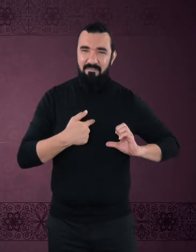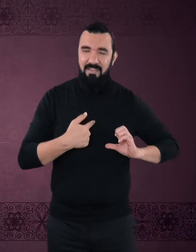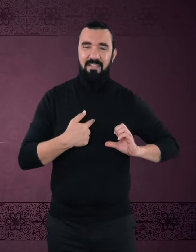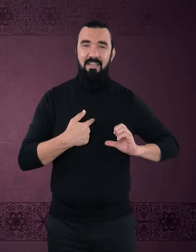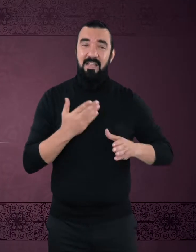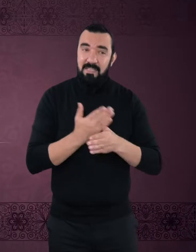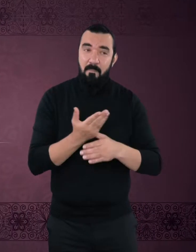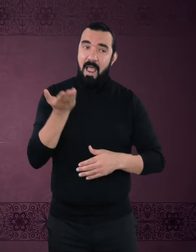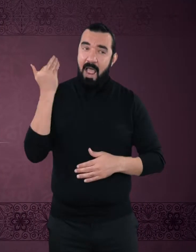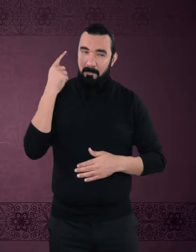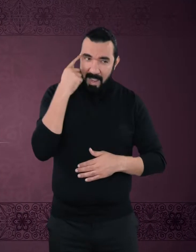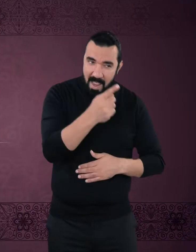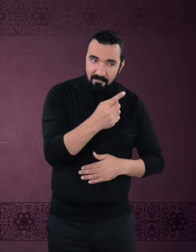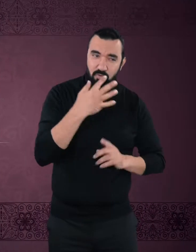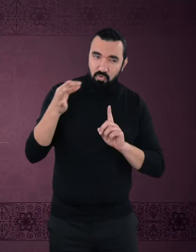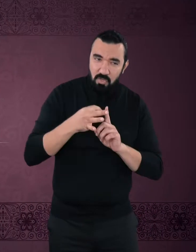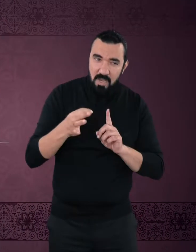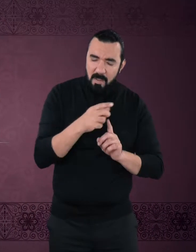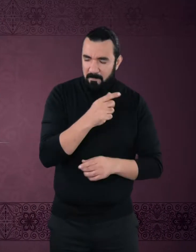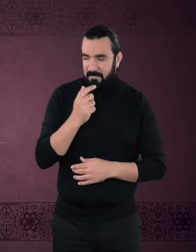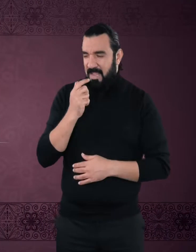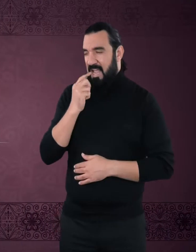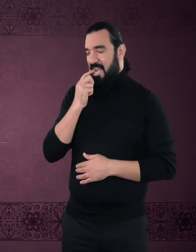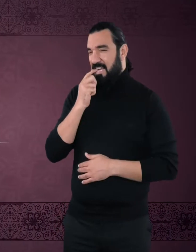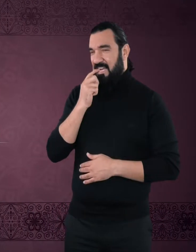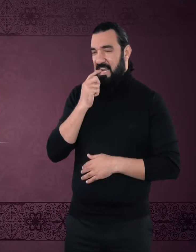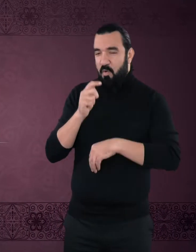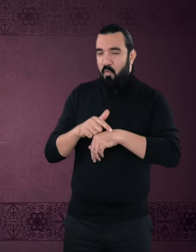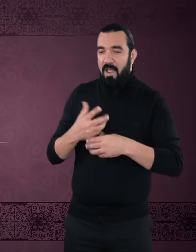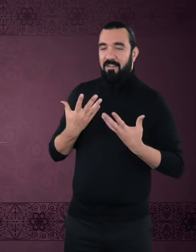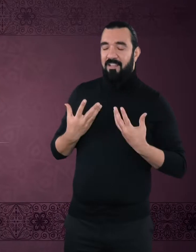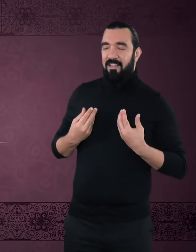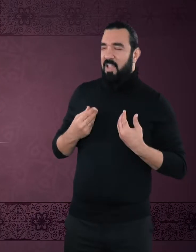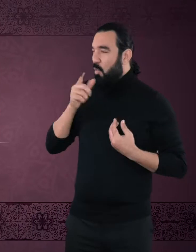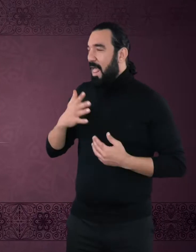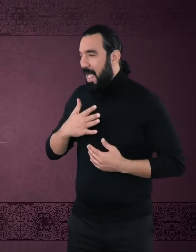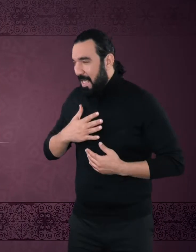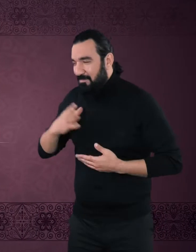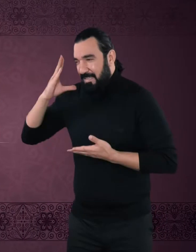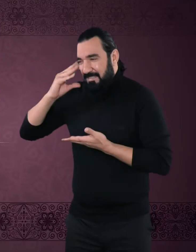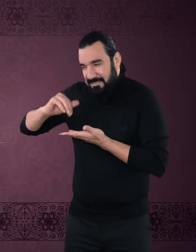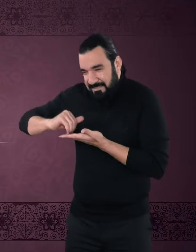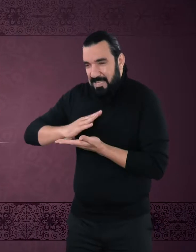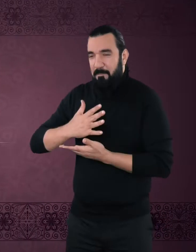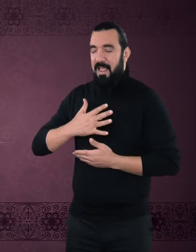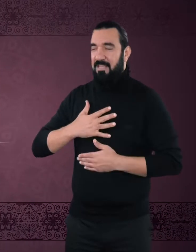عندها سيقول سامحيني وعذريني